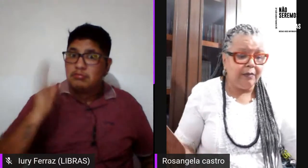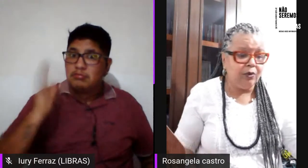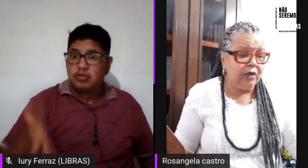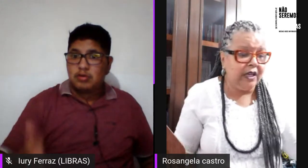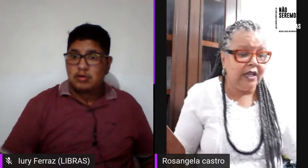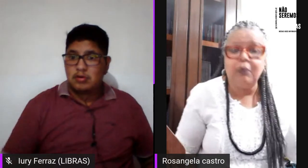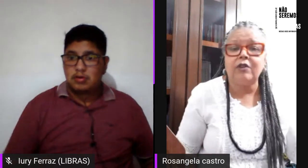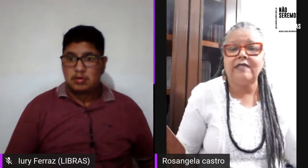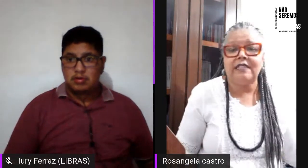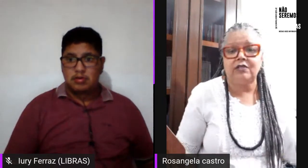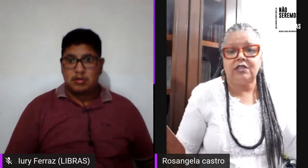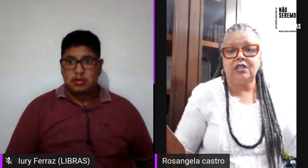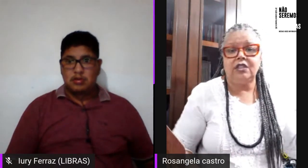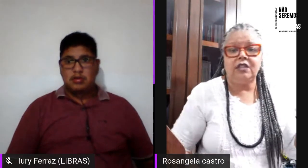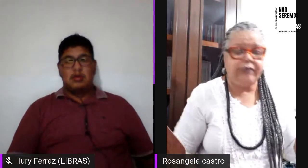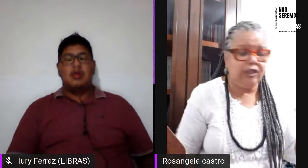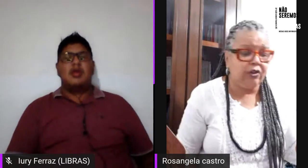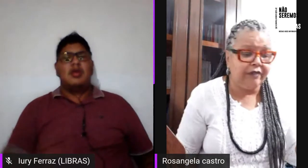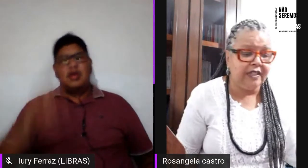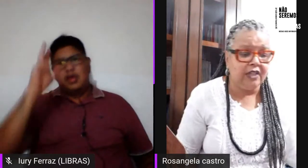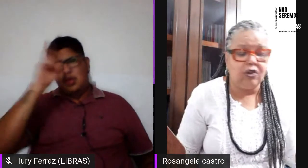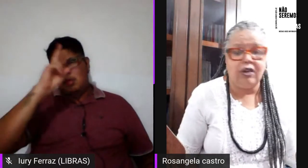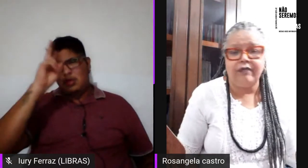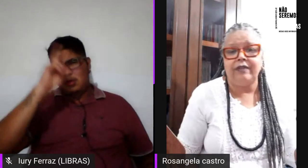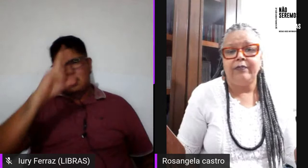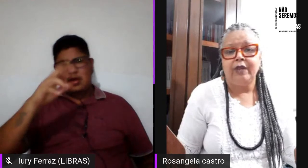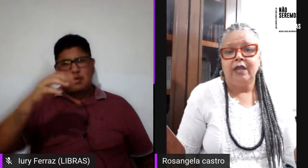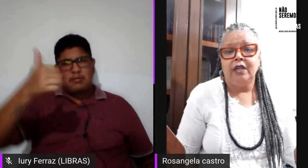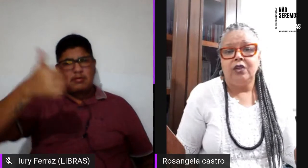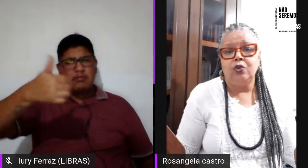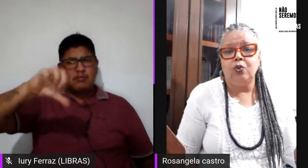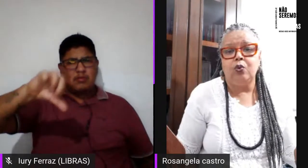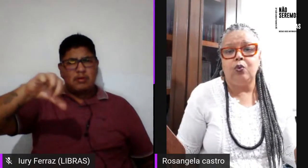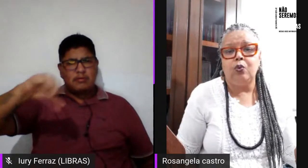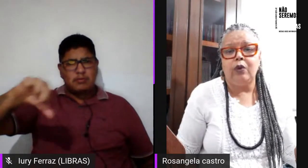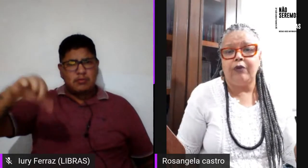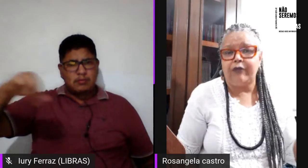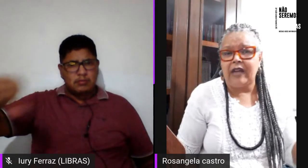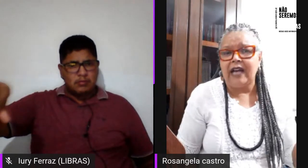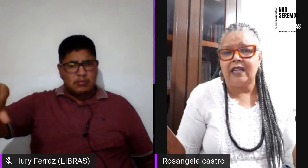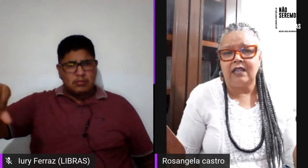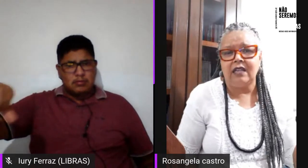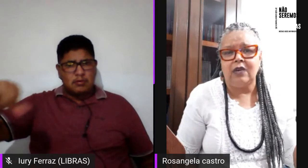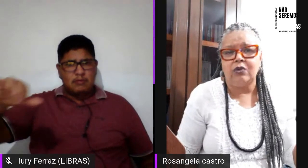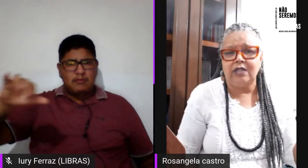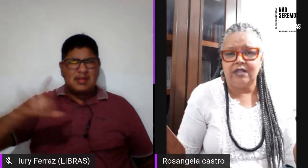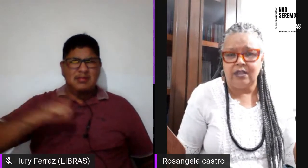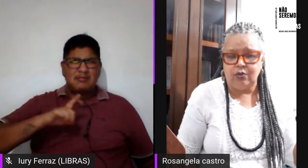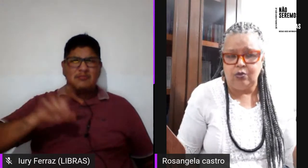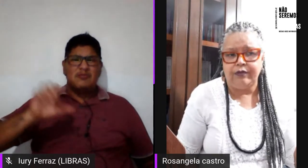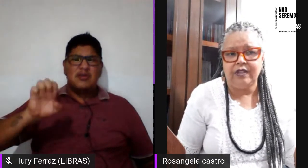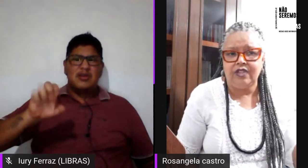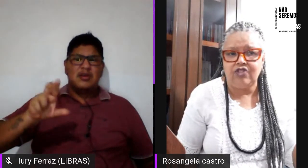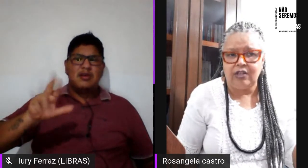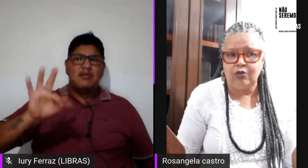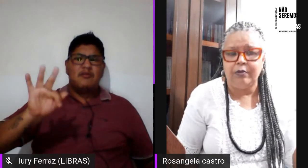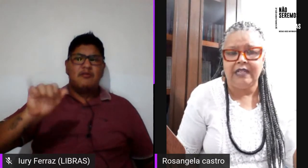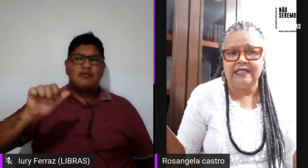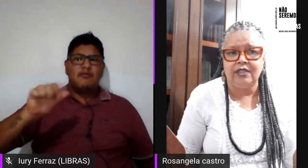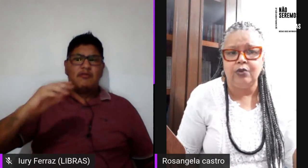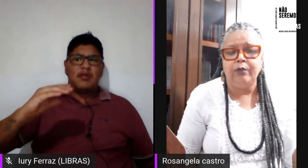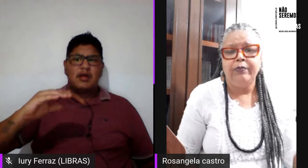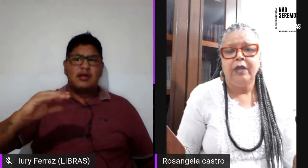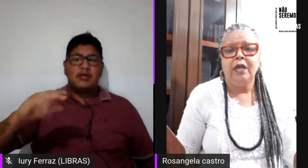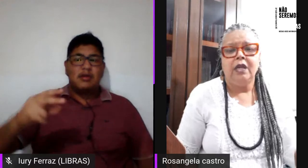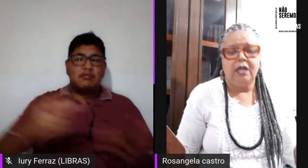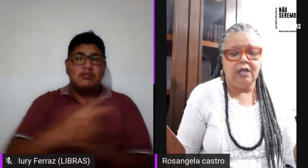eu lembro em 1999 no Euflac que aconteceu foi sediado no